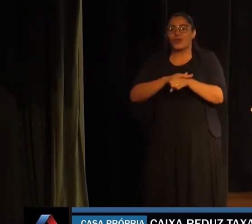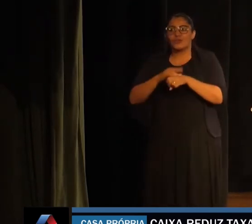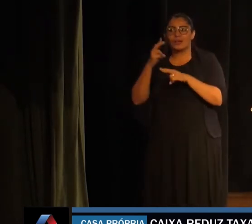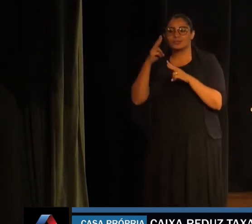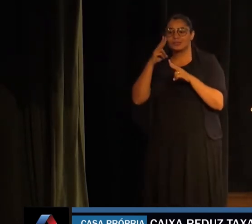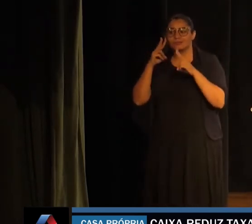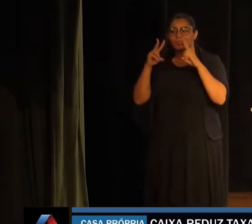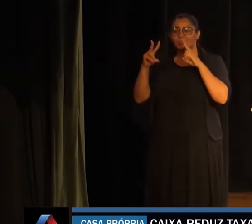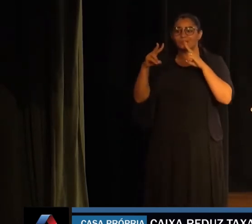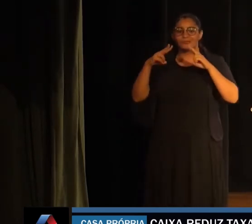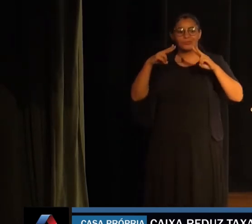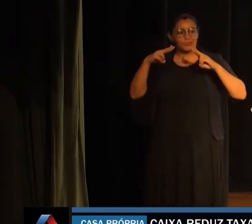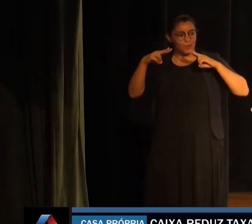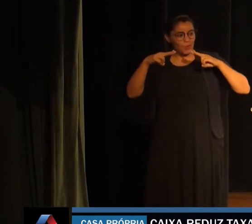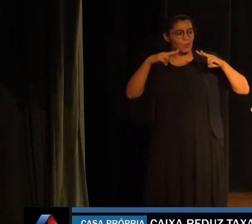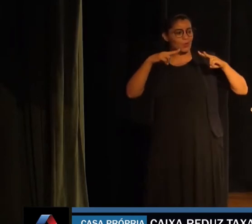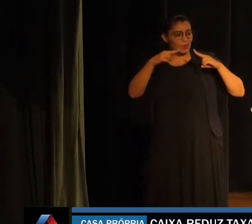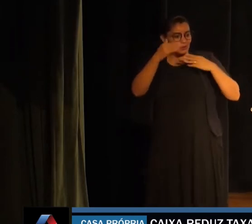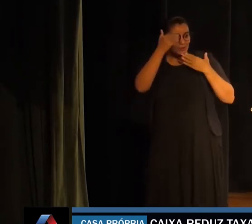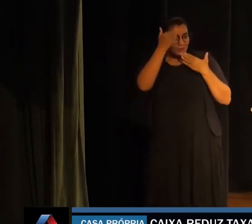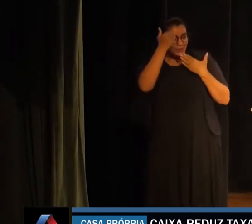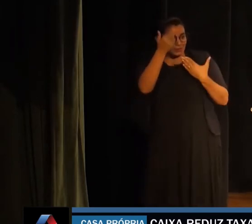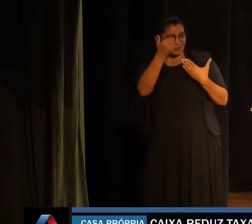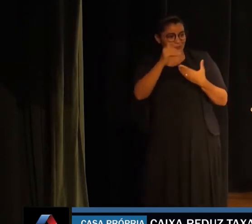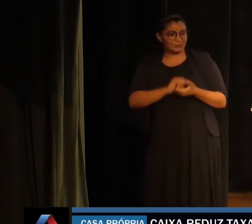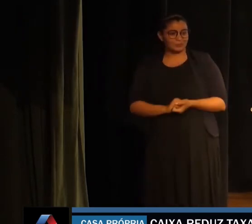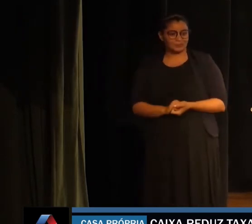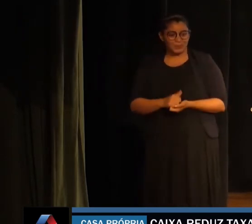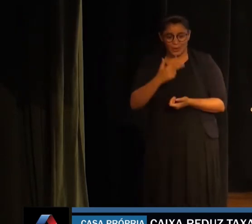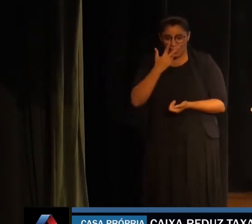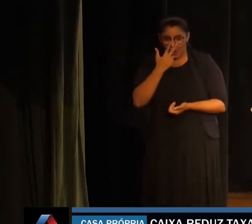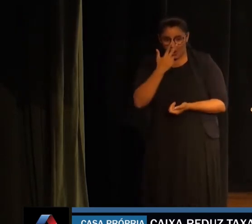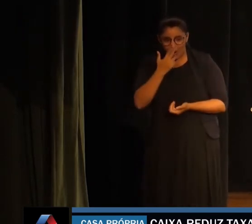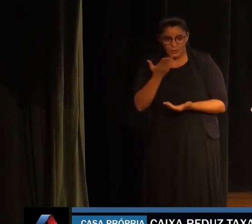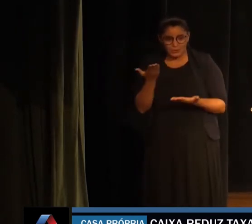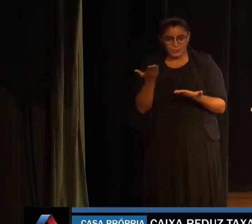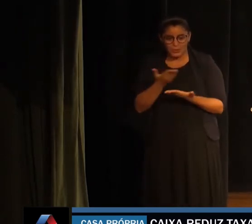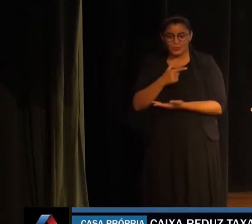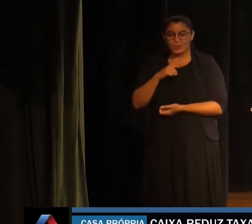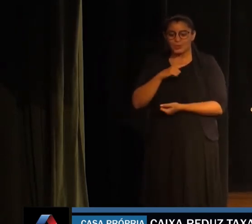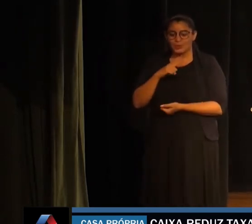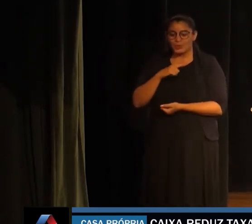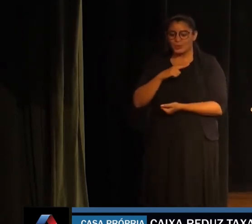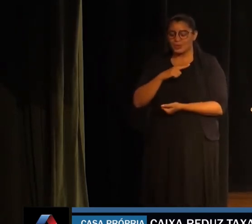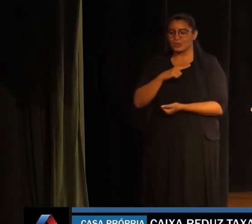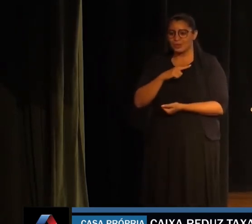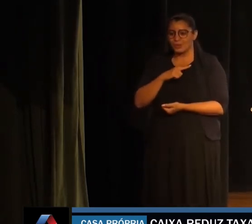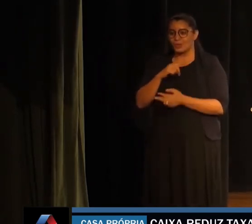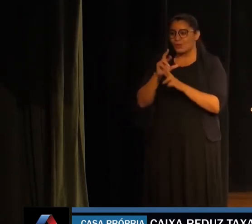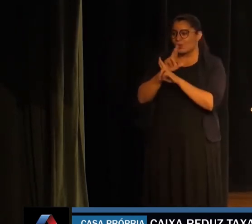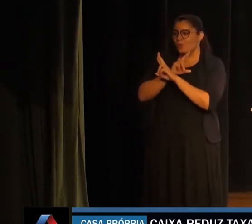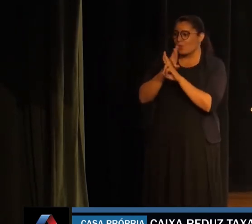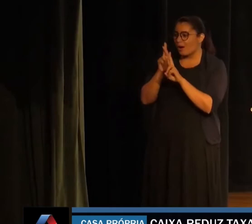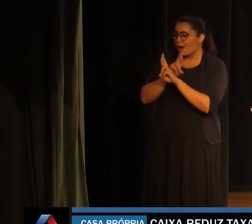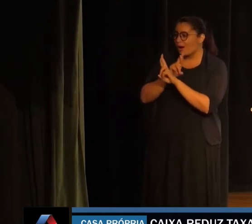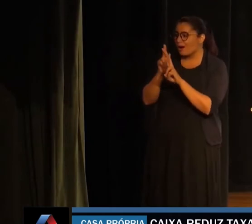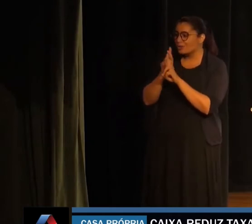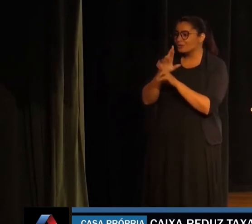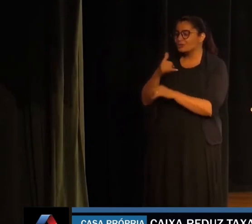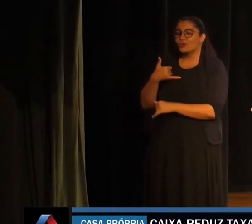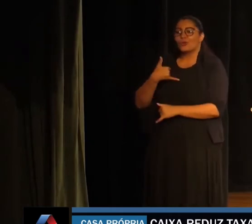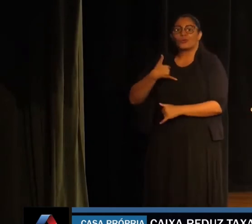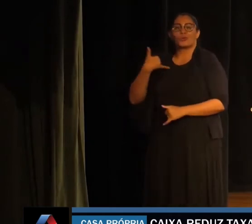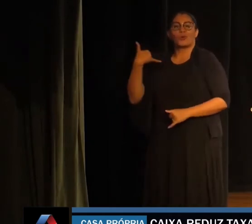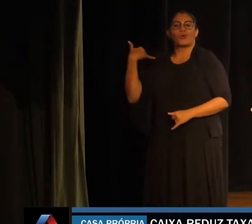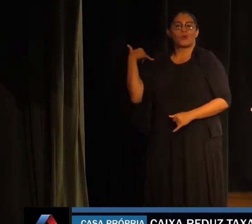no olho é fundamental. Então, de novo, eu queria agradecer, acho que aqui a gente tem uma relação de